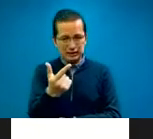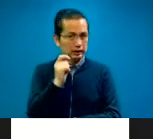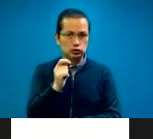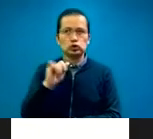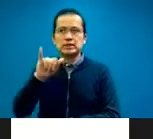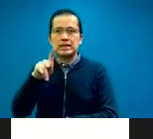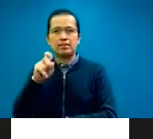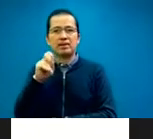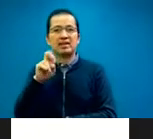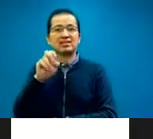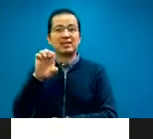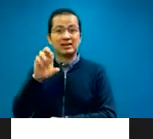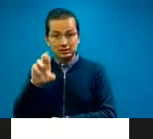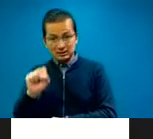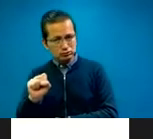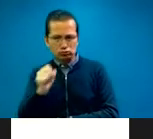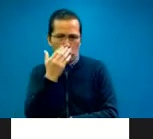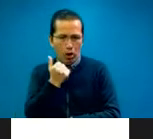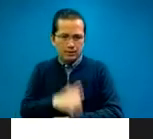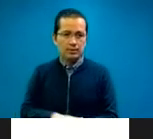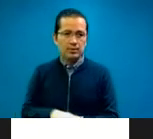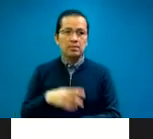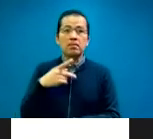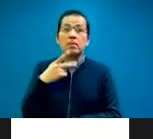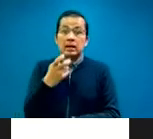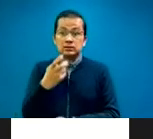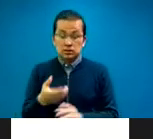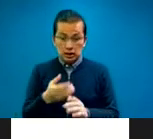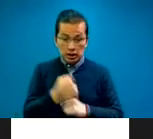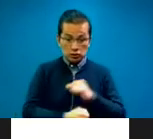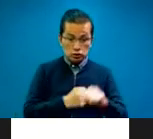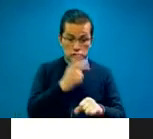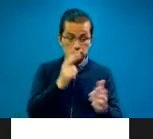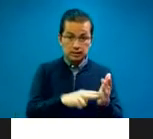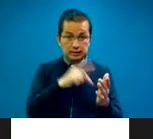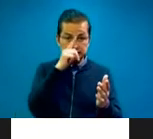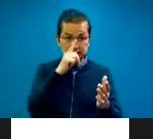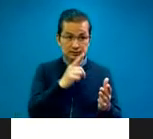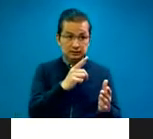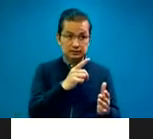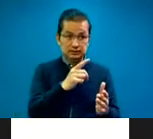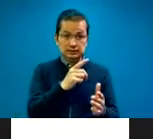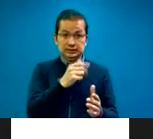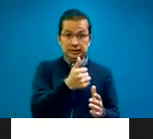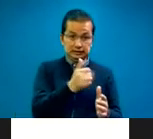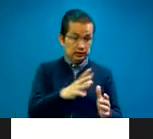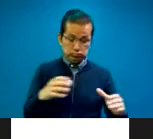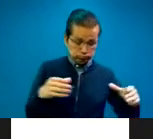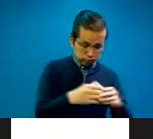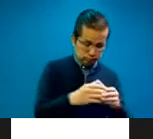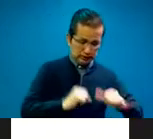cuando se constituye la asociación, el nombre era California Healthcare